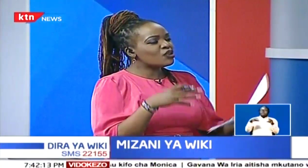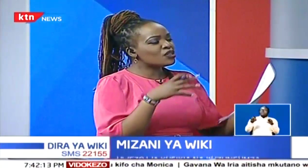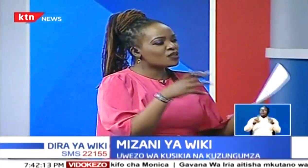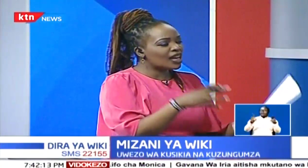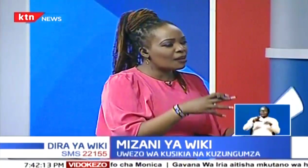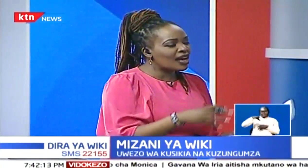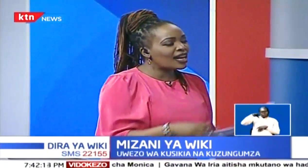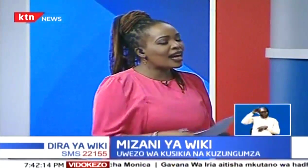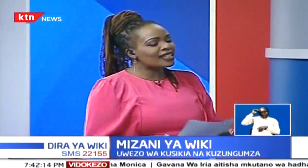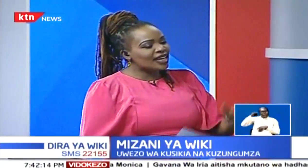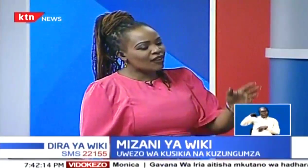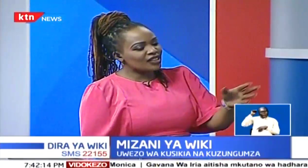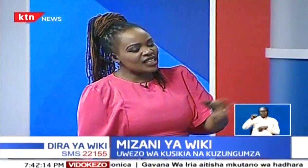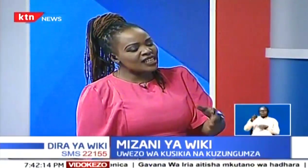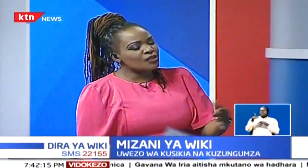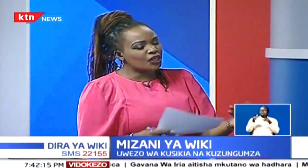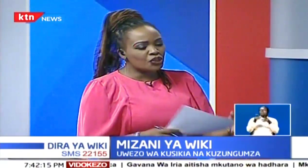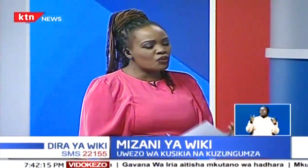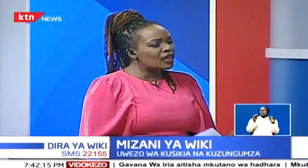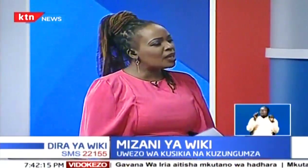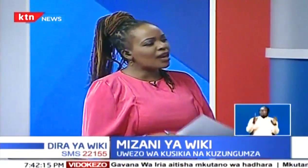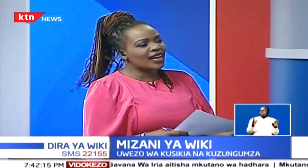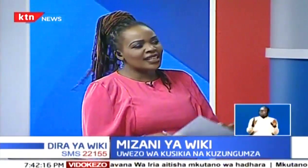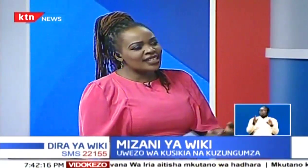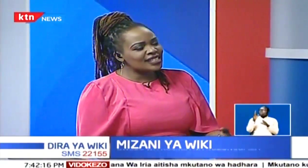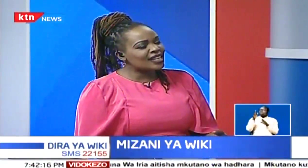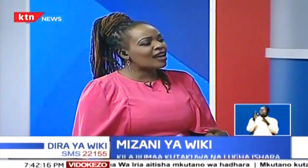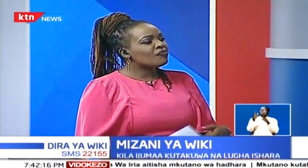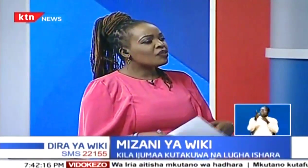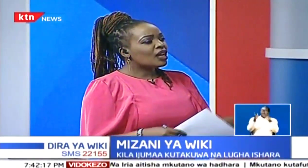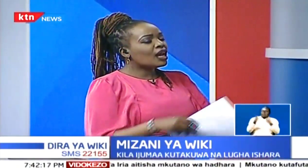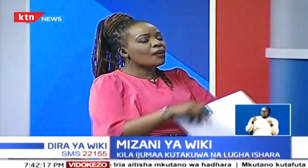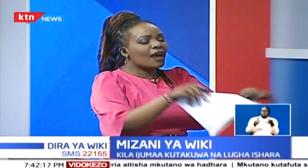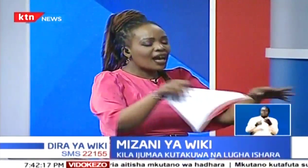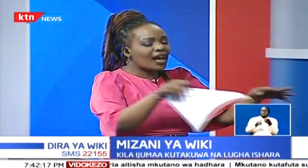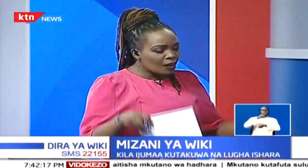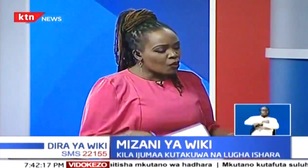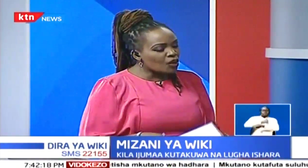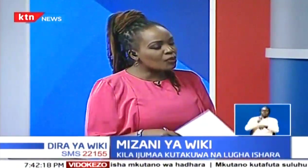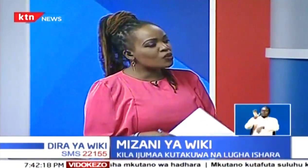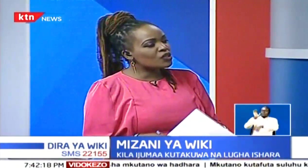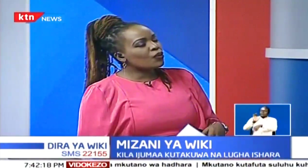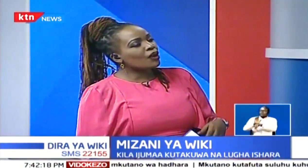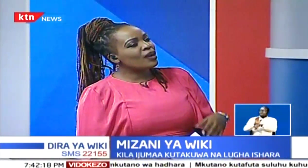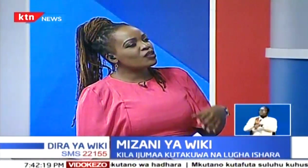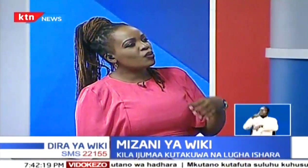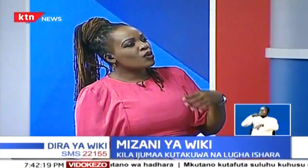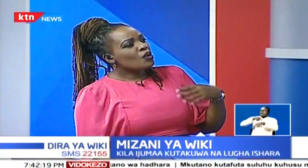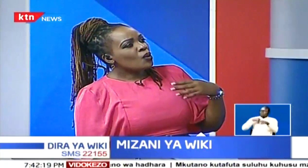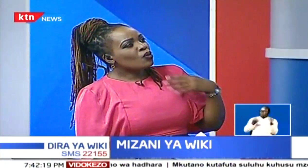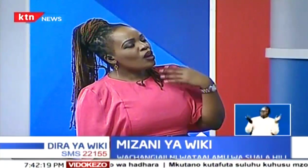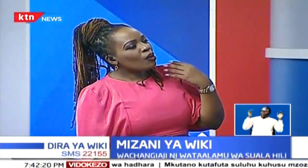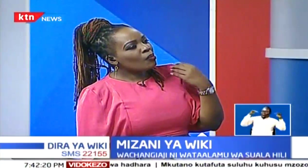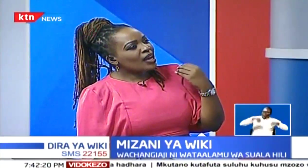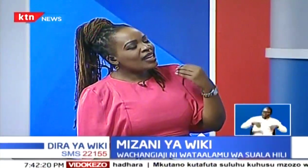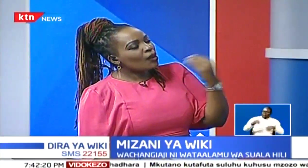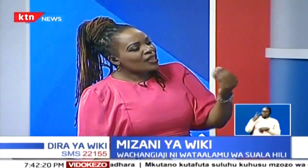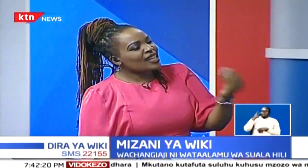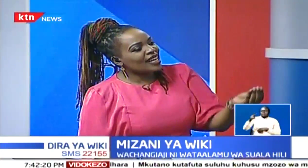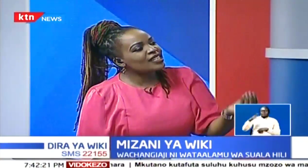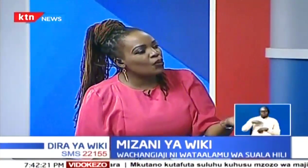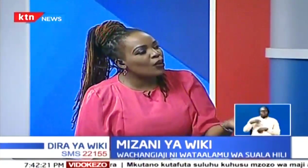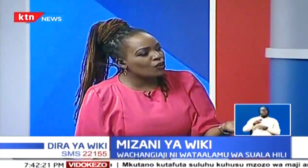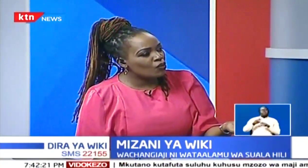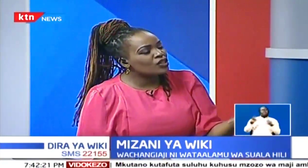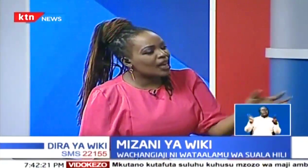ya shara hili muweze kutangamana. Na katika nafasi hizi, mashule, makanisa. Na mahali ambapo kuna mikusanyiko ya watu. Unwana kwa mba,